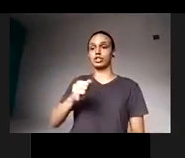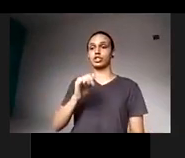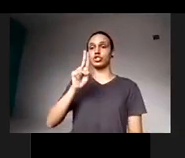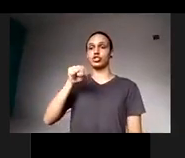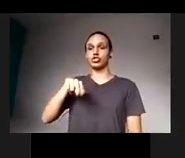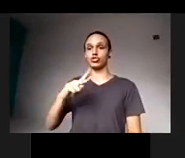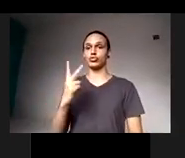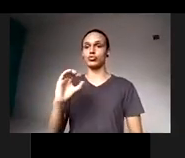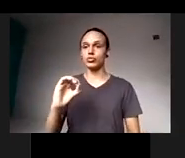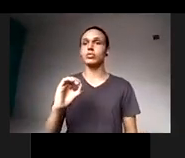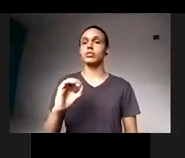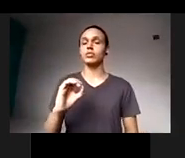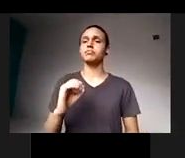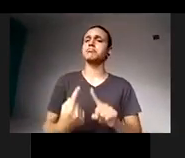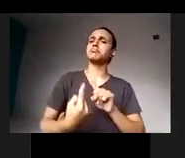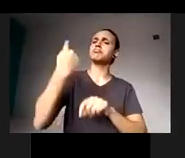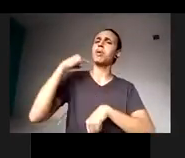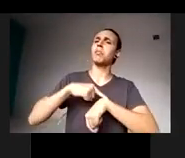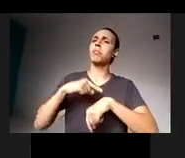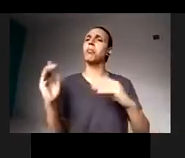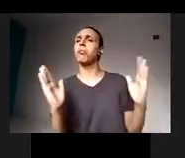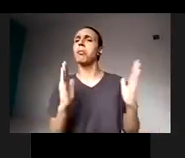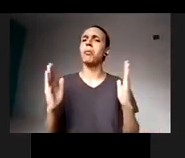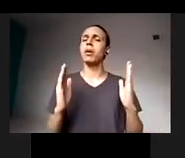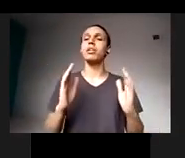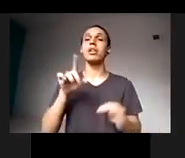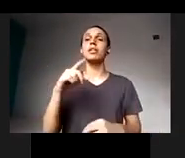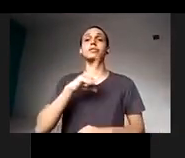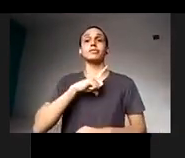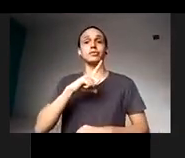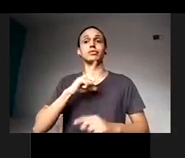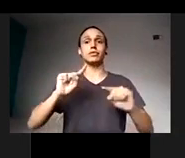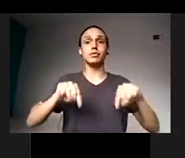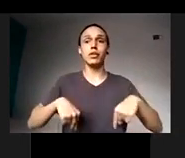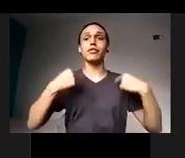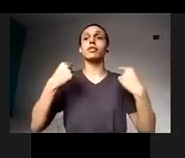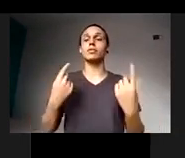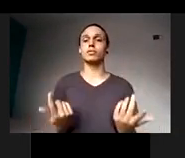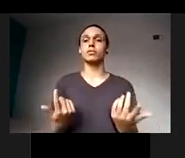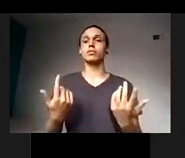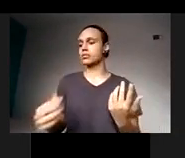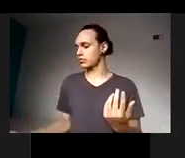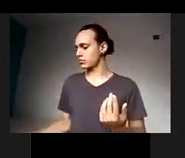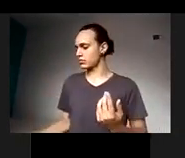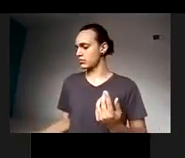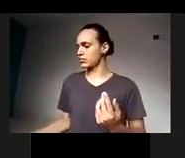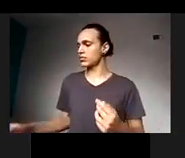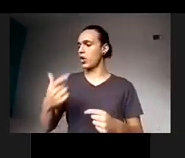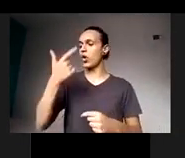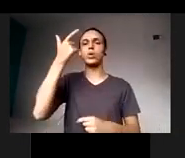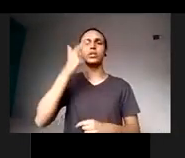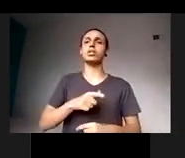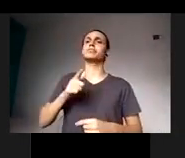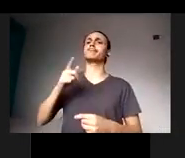procuramos, estávamos discutindo os desafios que dá prosseguimento às atividades educacionais nesse contexto da